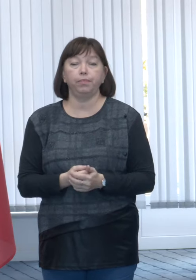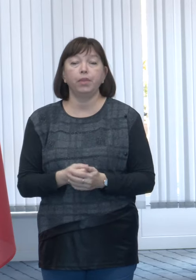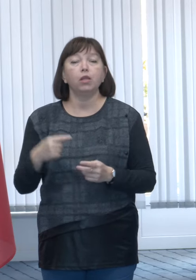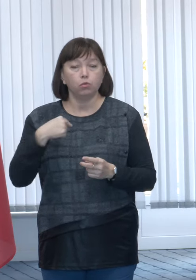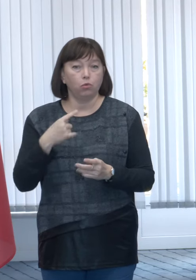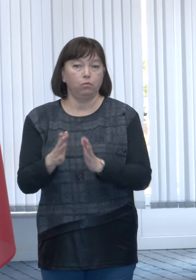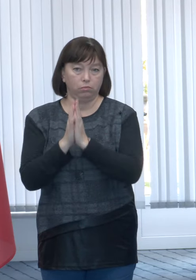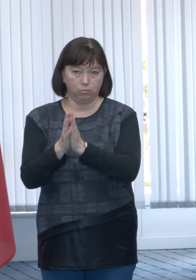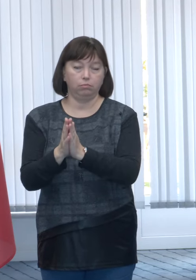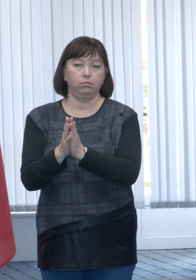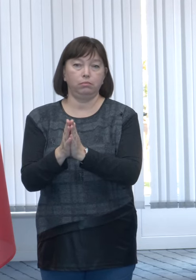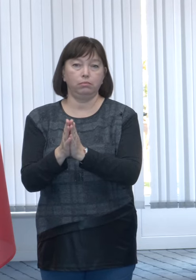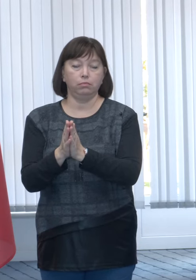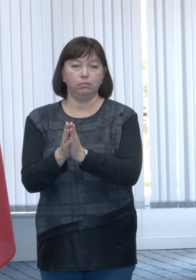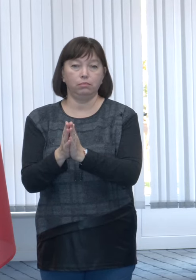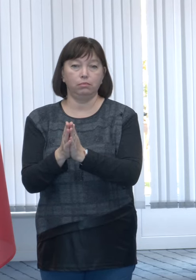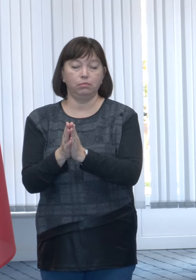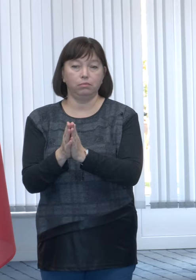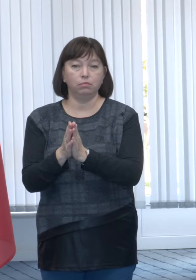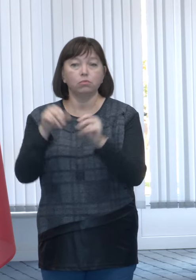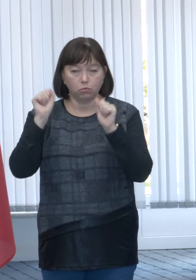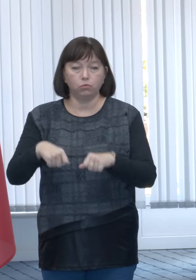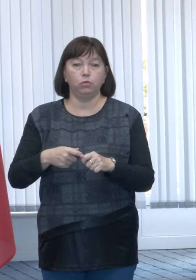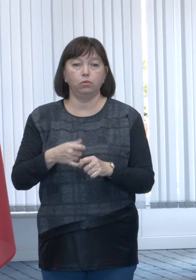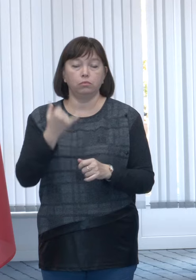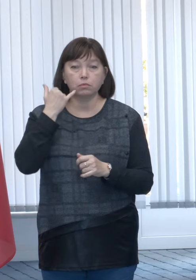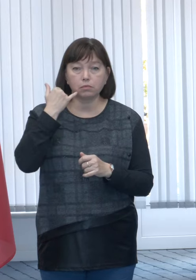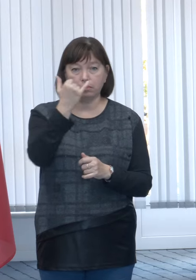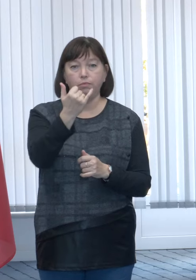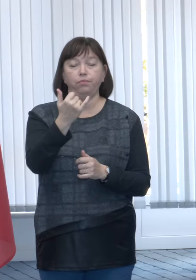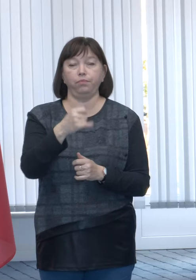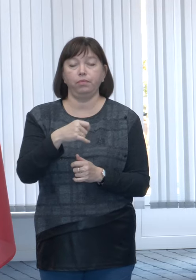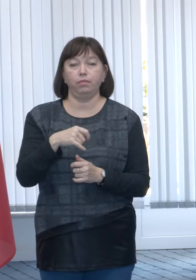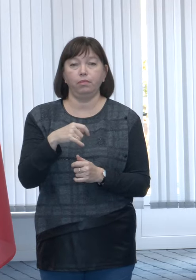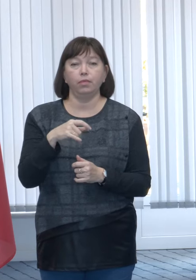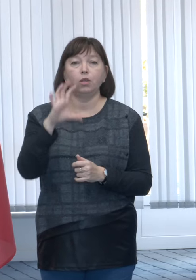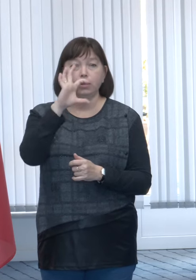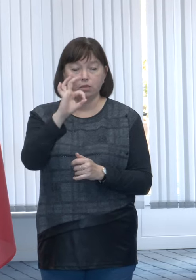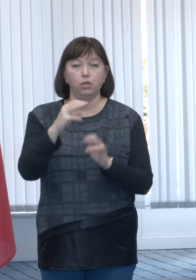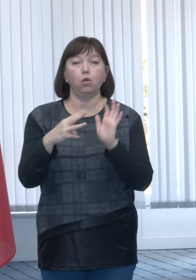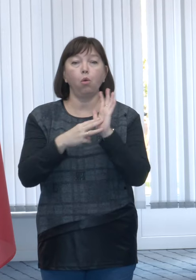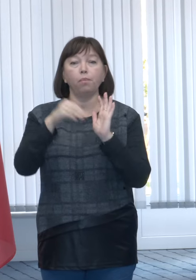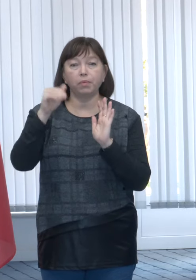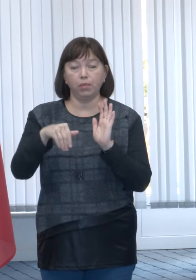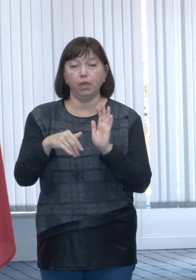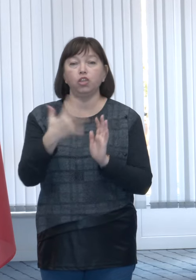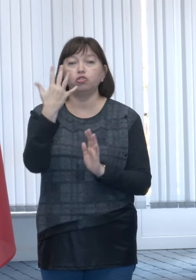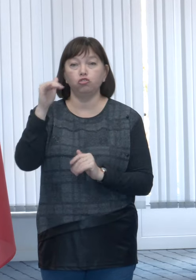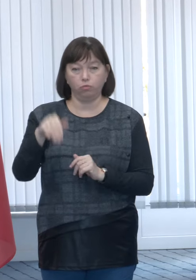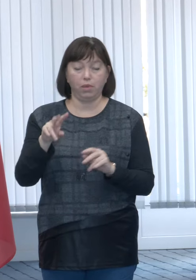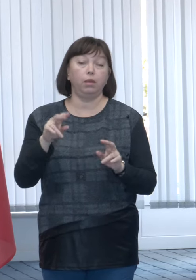încurajăm să apeleze la linia telefonică 08000-5000